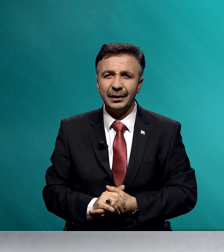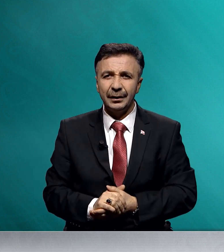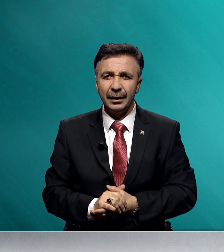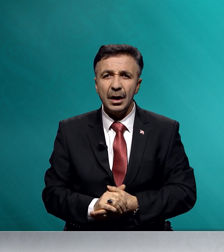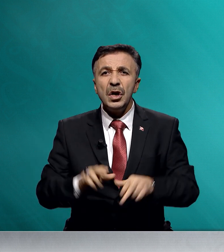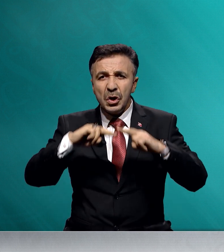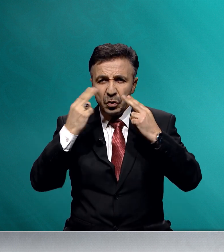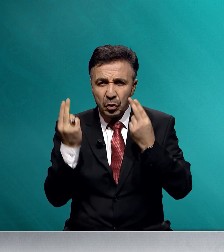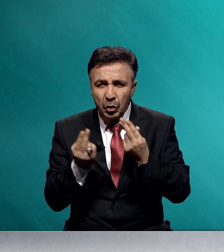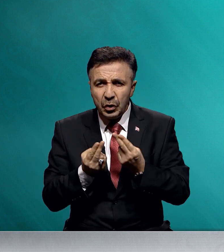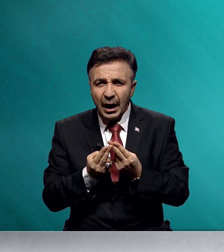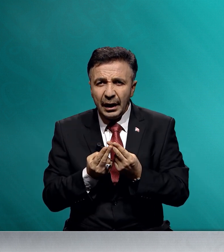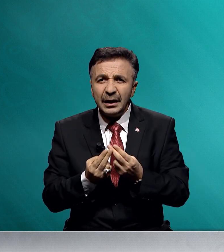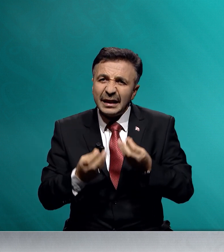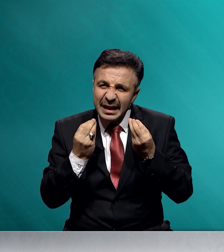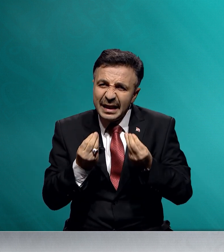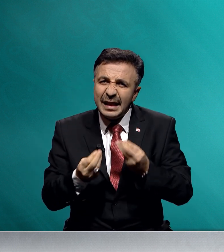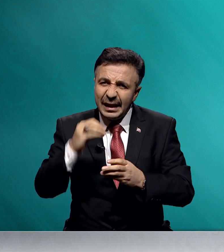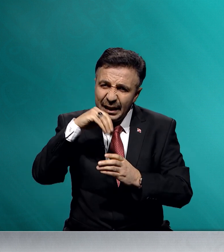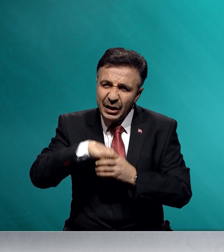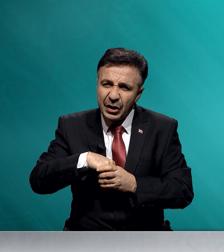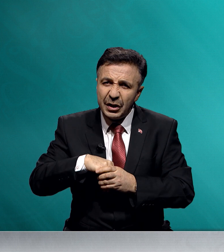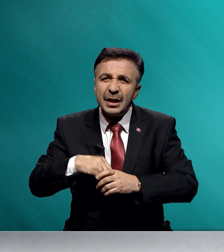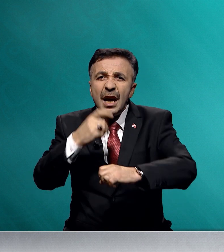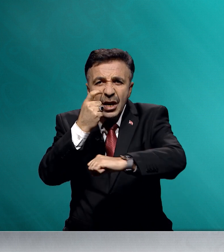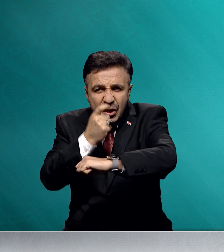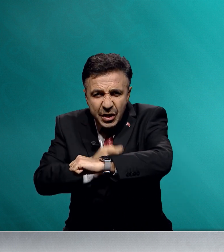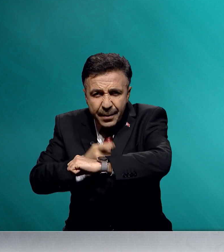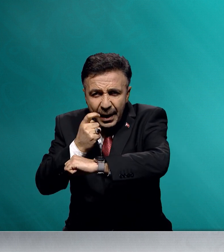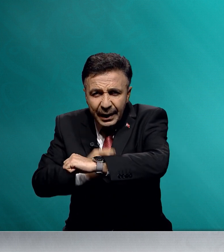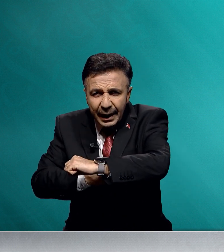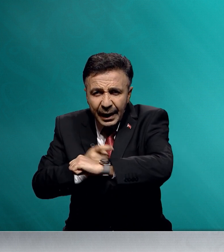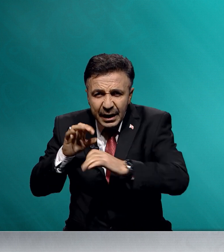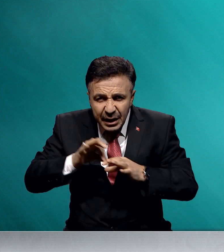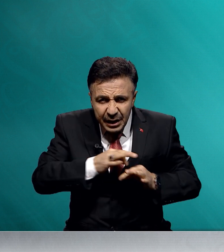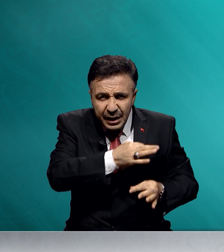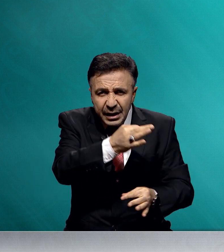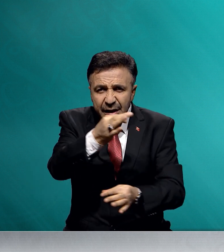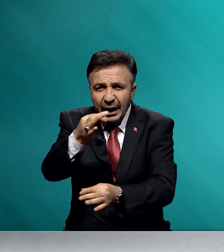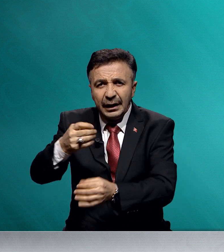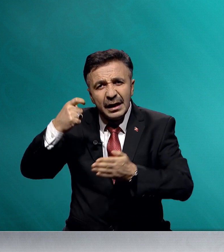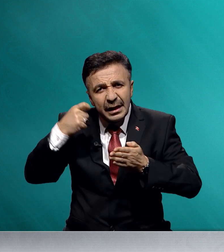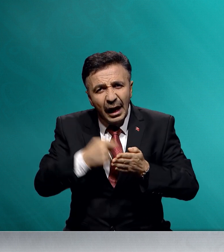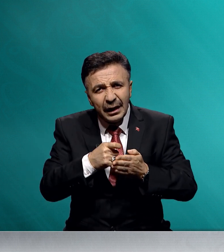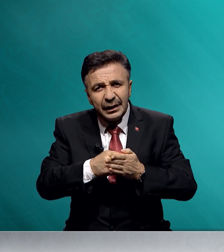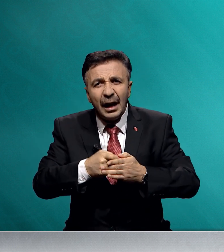Dünyanın iyiliği için cephede insanlık adına